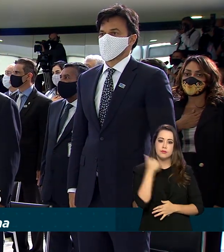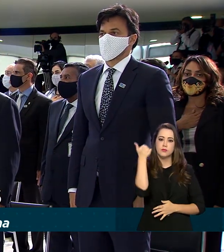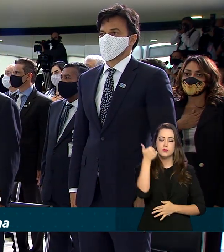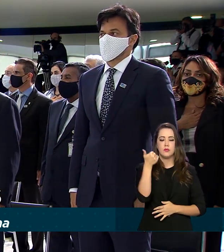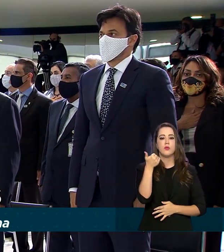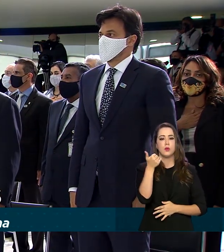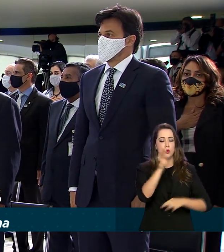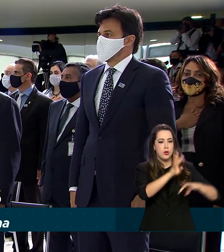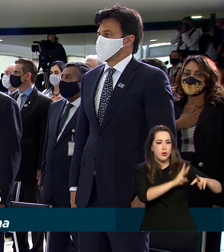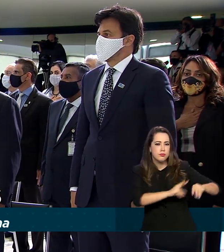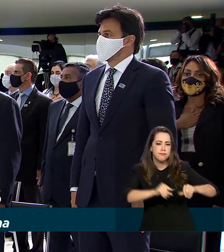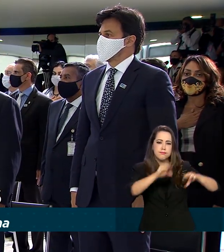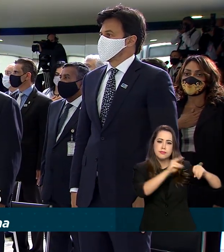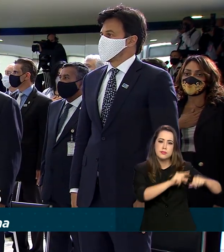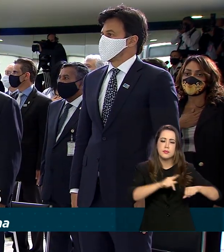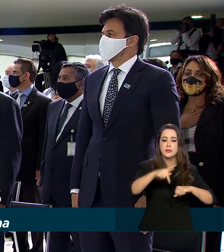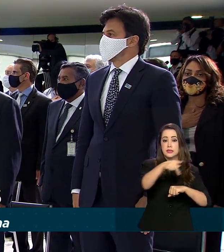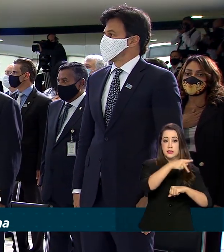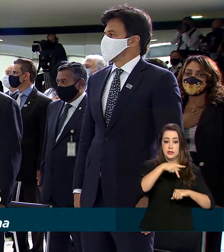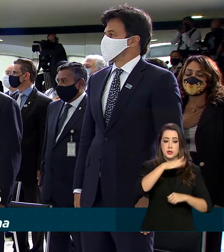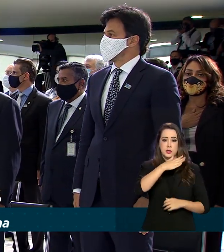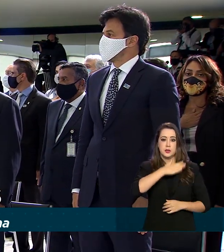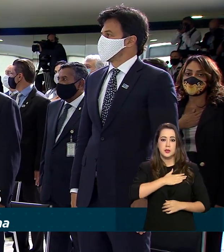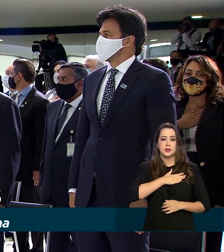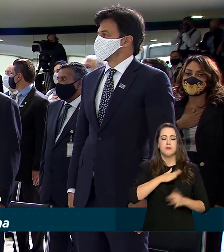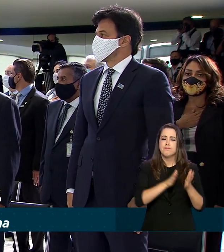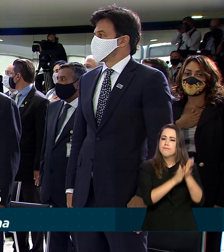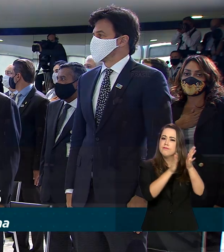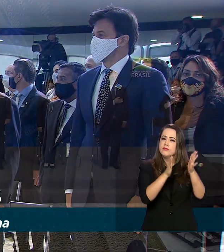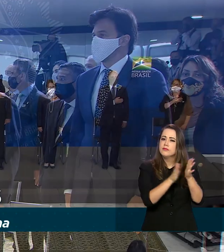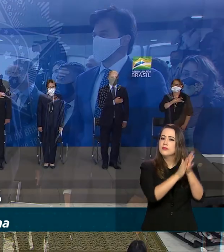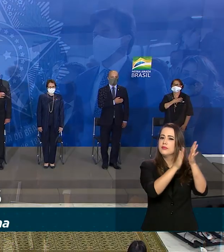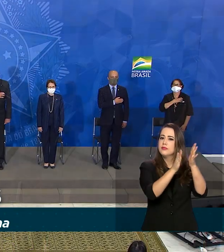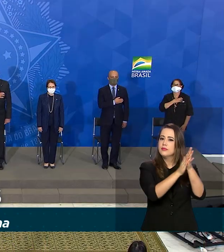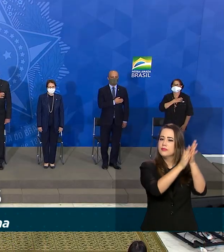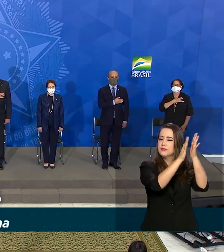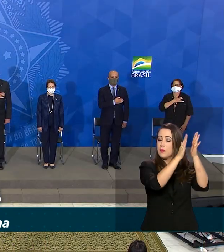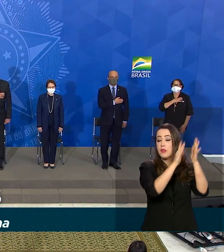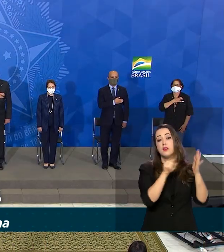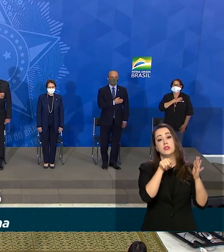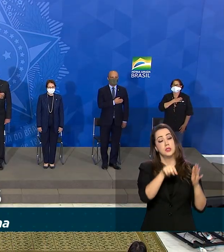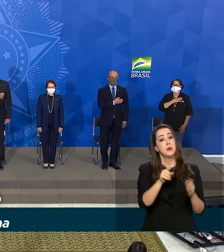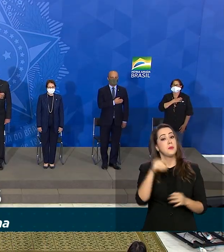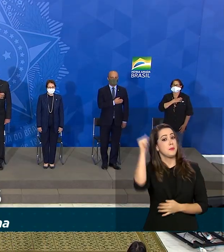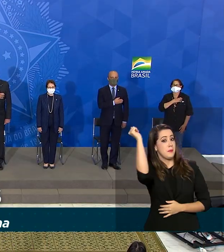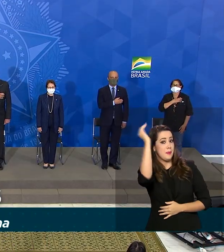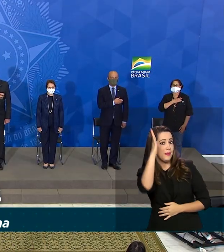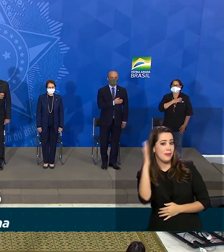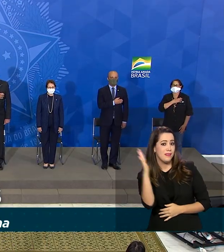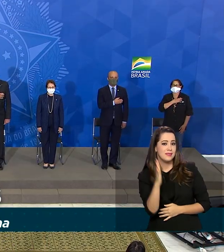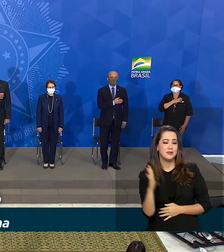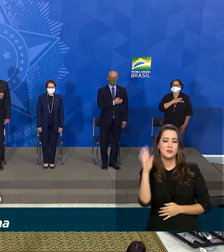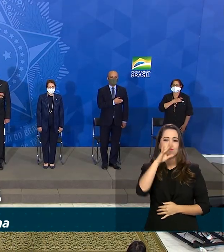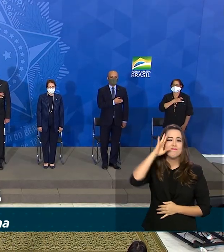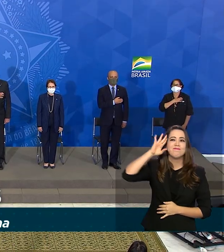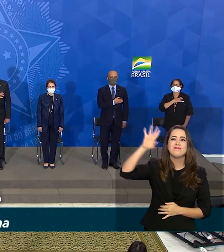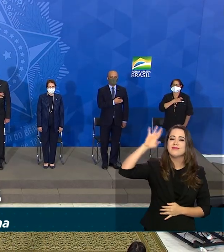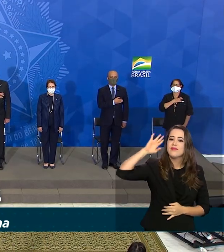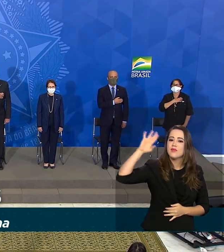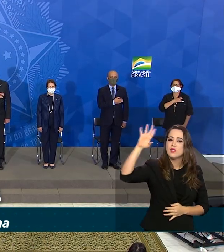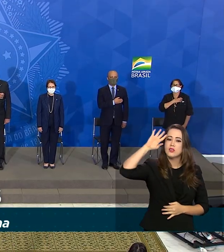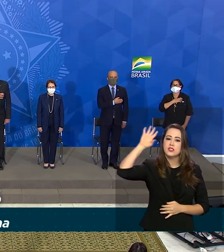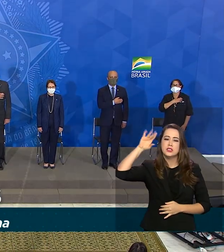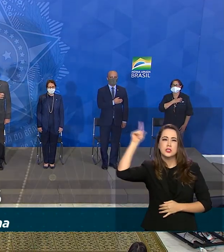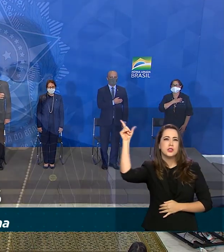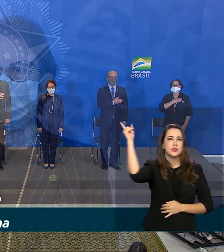amor. A pátria amada da praia, só me salve, Brasil, um som intenso,